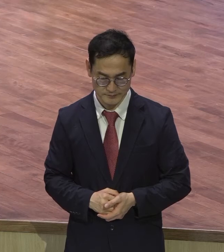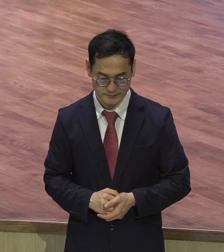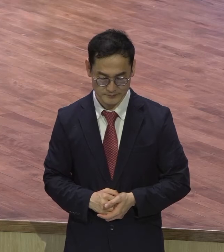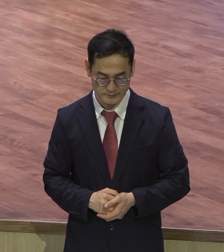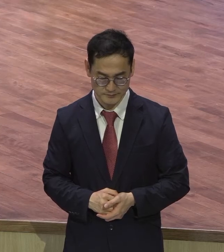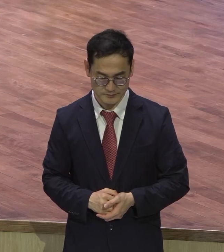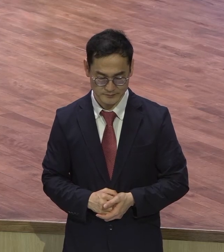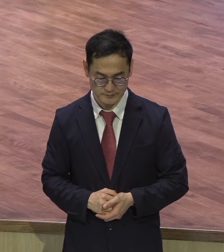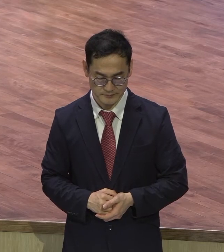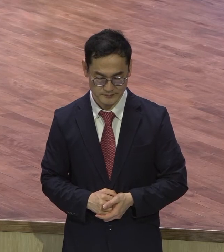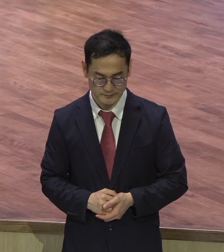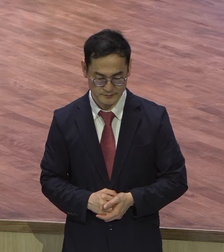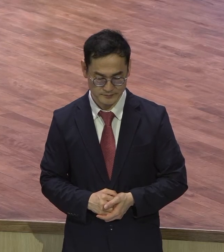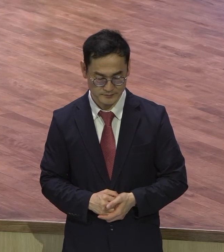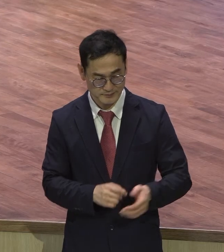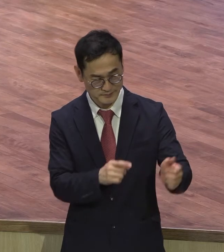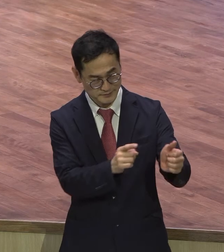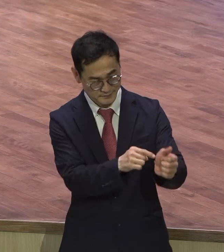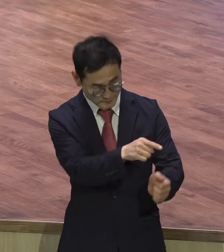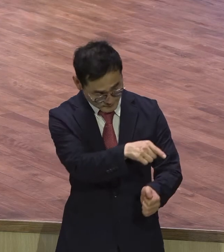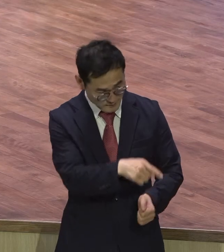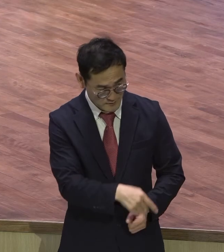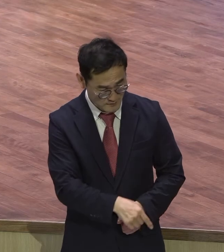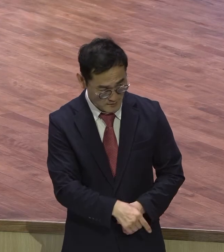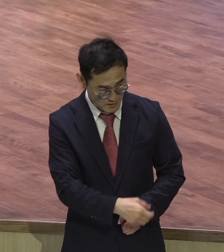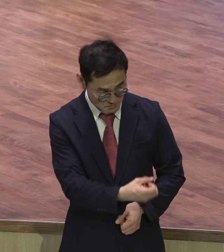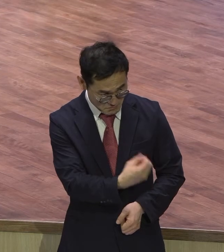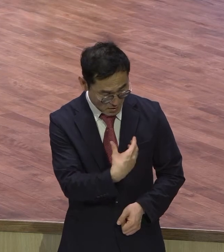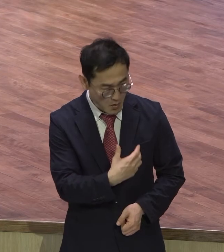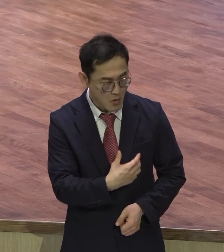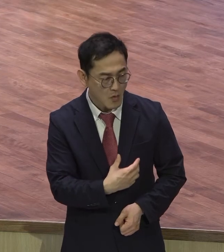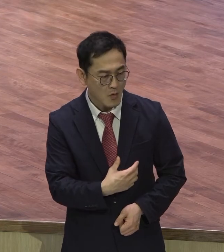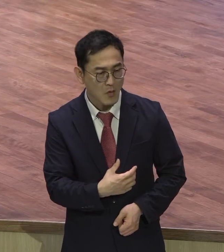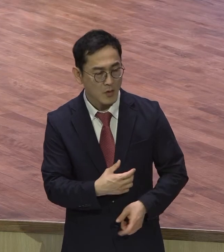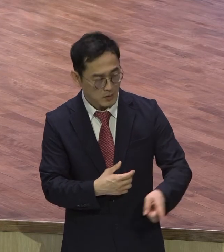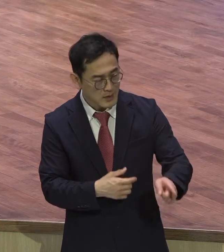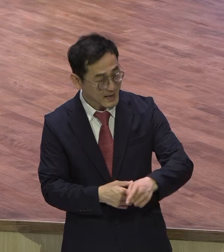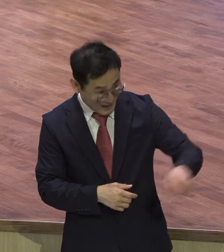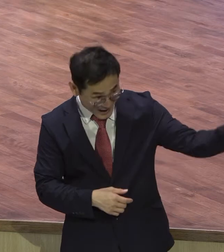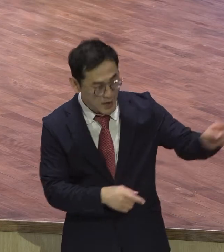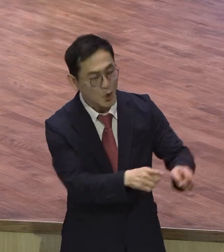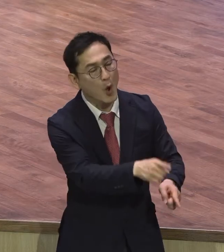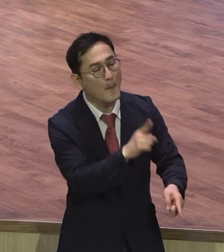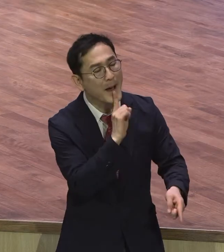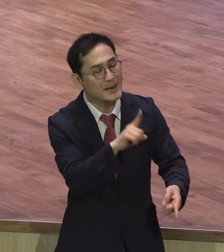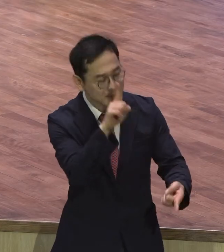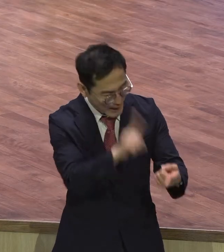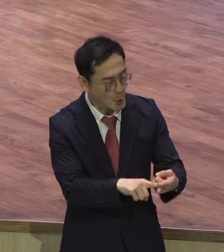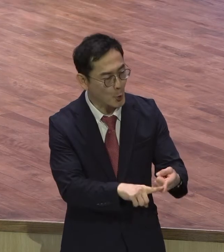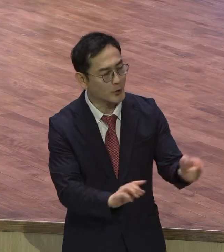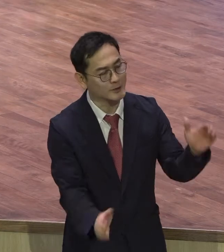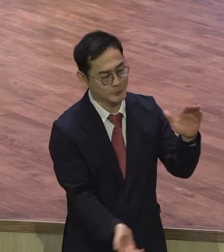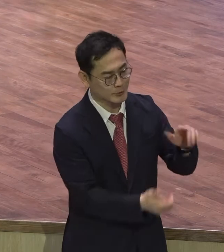예수님께서는 백부장의 시대에 가라 내 믿음대로 될지어 하시니 그 즉시 하인이 나은이라 너